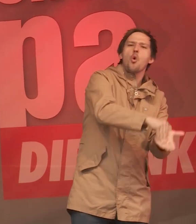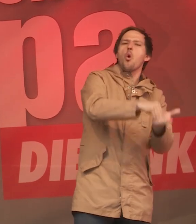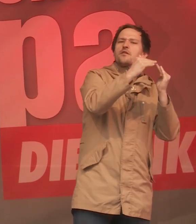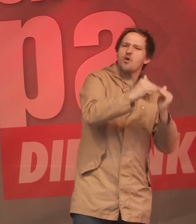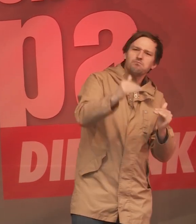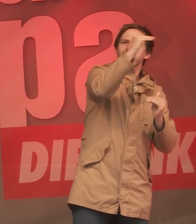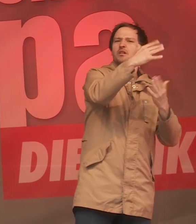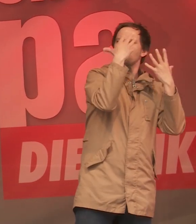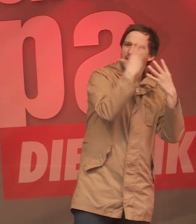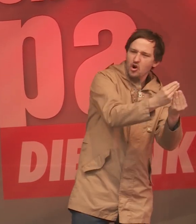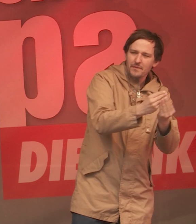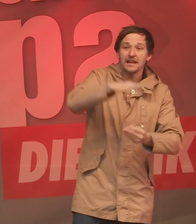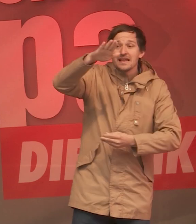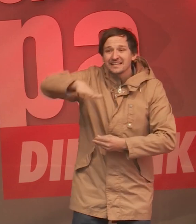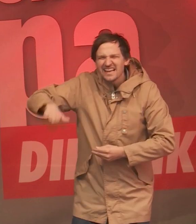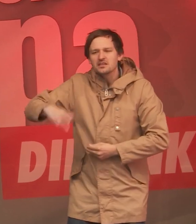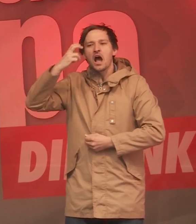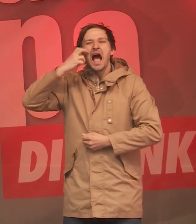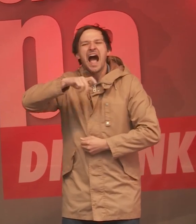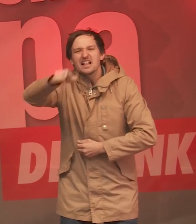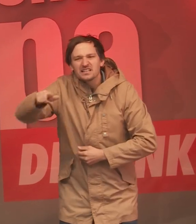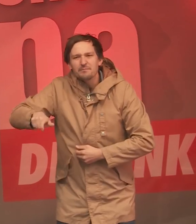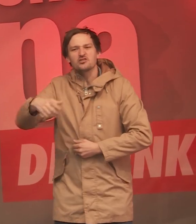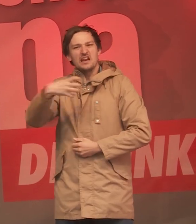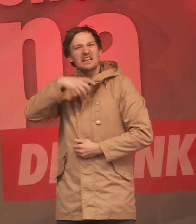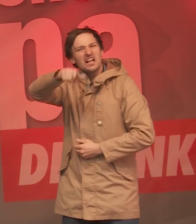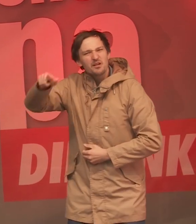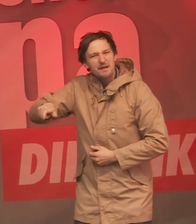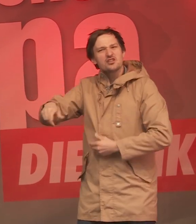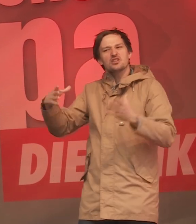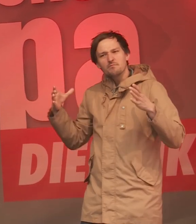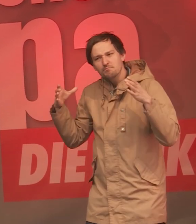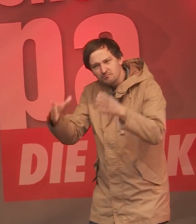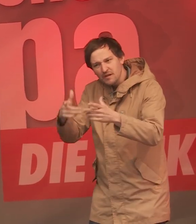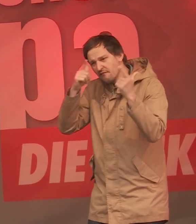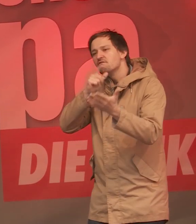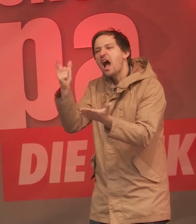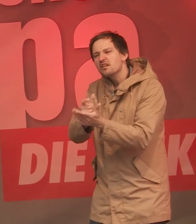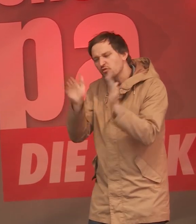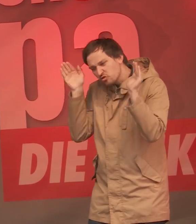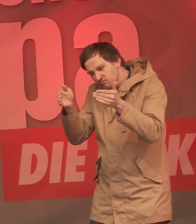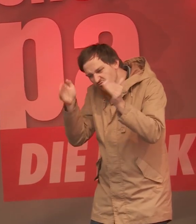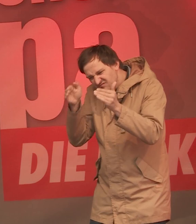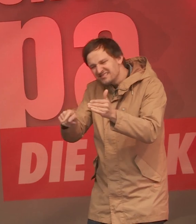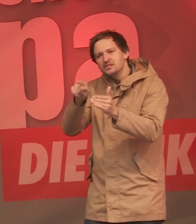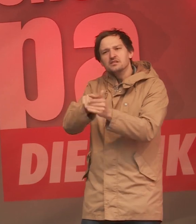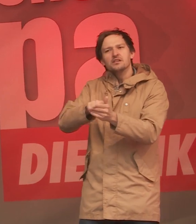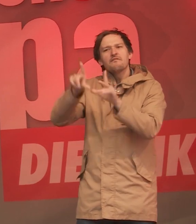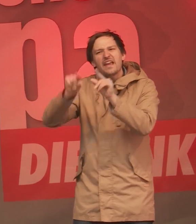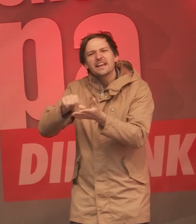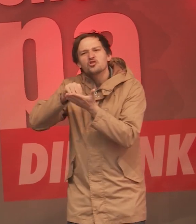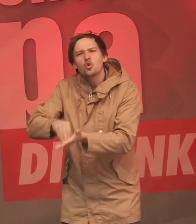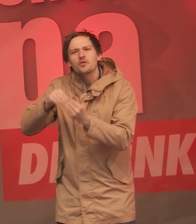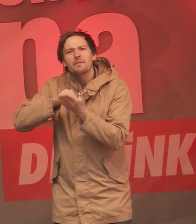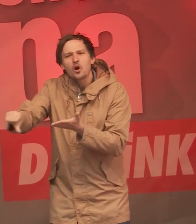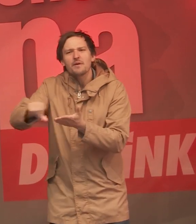denen wir unsere Kinder, unsere Alten und unsere Kranken anvertrauen. Ich finde, in einer sozialen Gesellschaft muss es umgekehrt